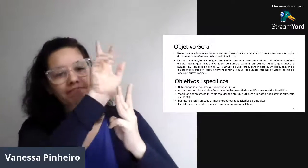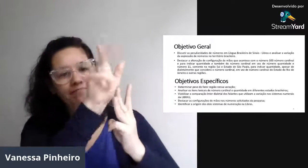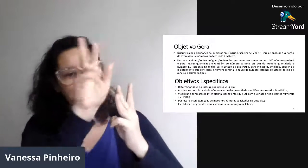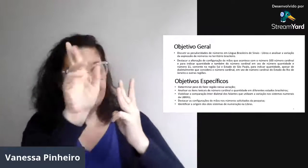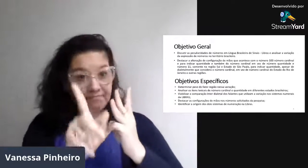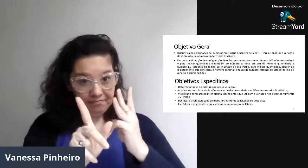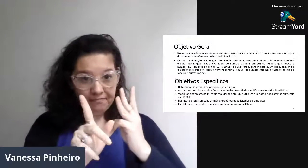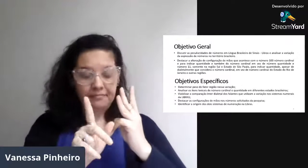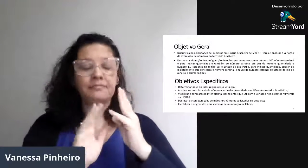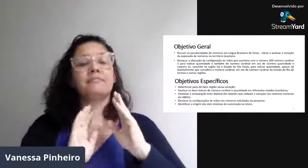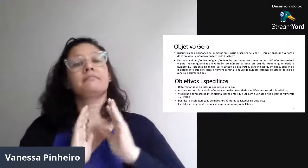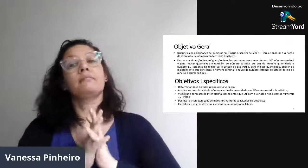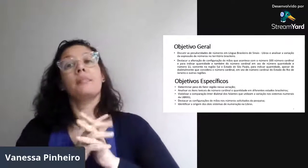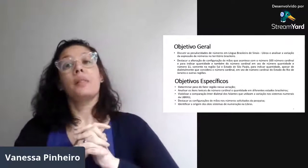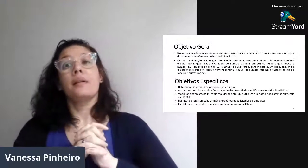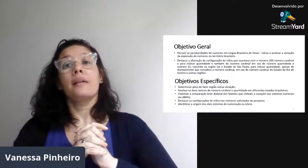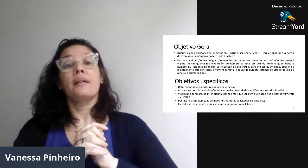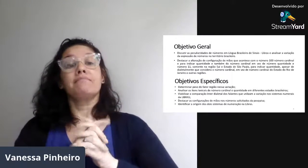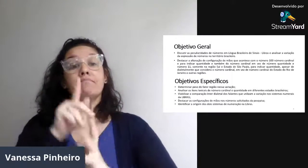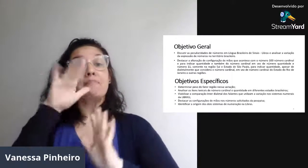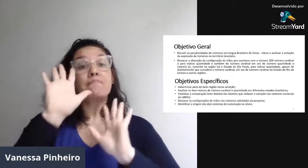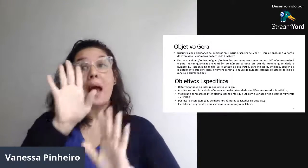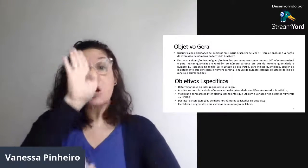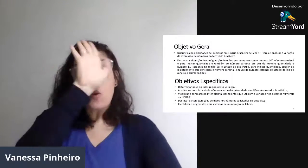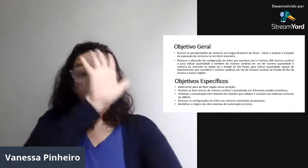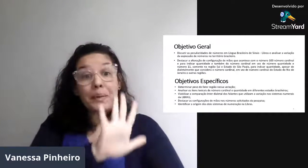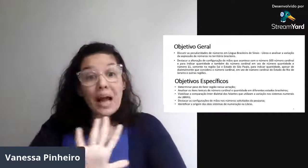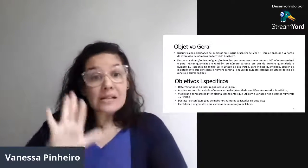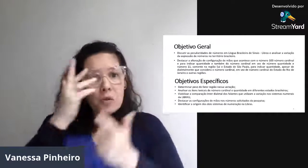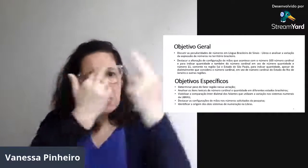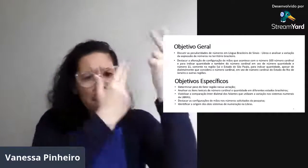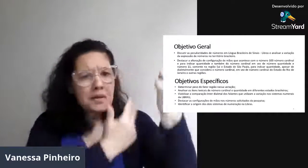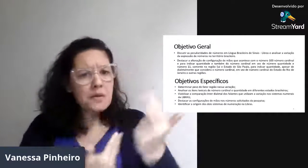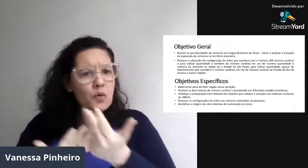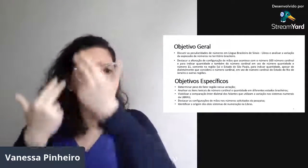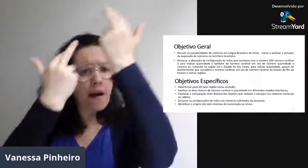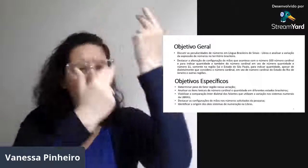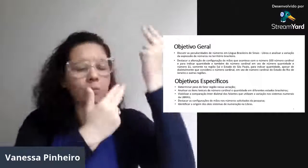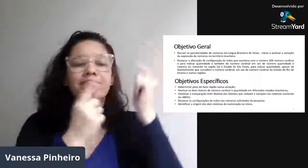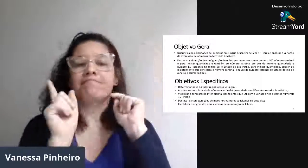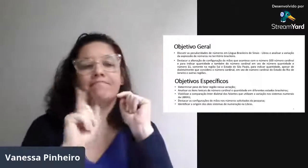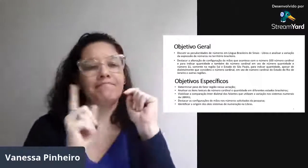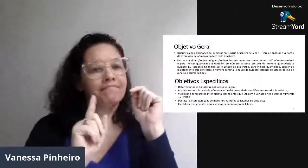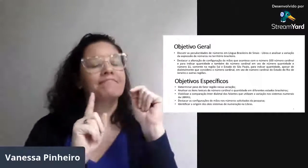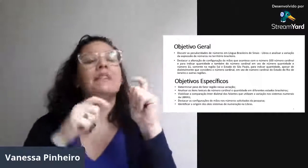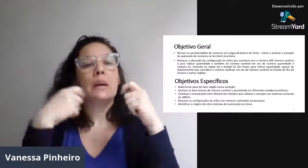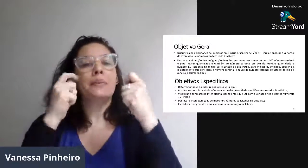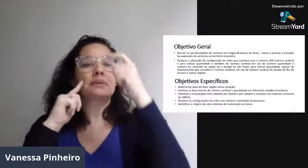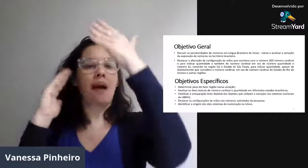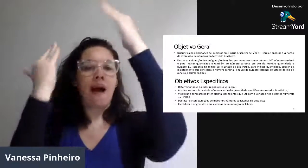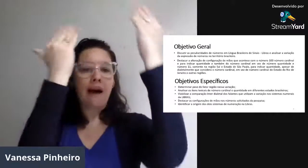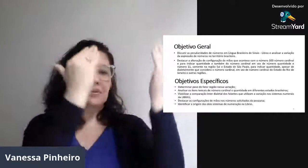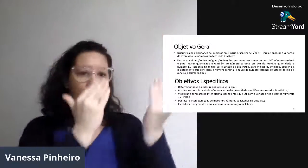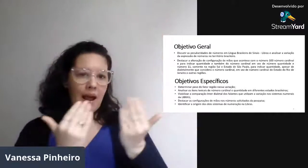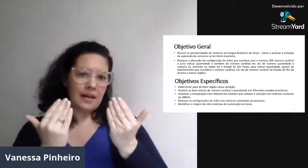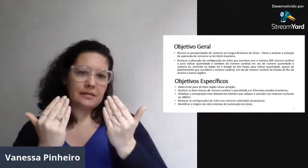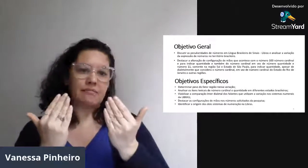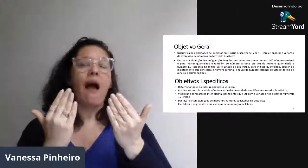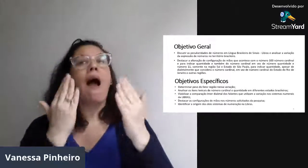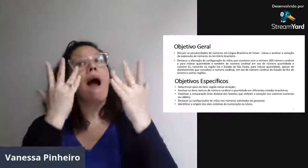configurações. As configurações são um pouco diferentes de um para o outro. Mas, no Brasil todo, não é igual, não é da mesma forma.